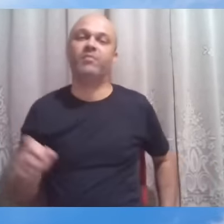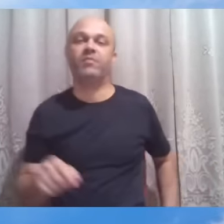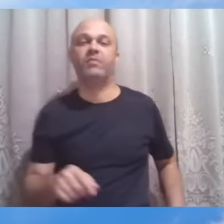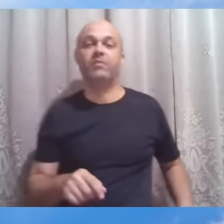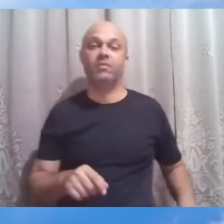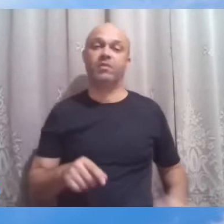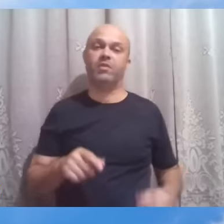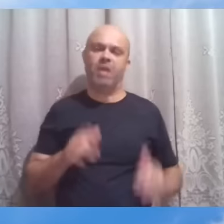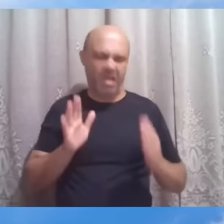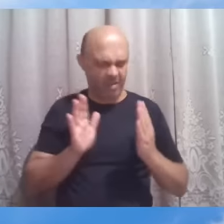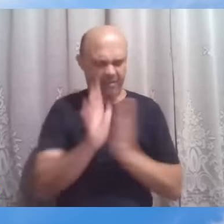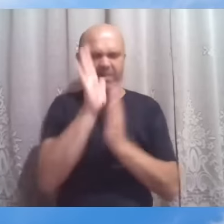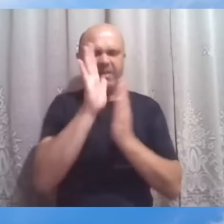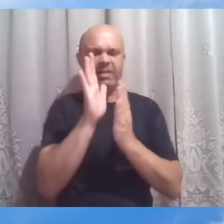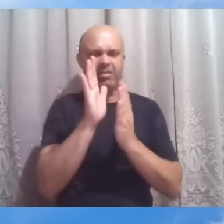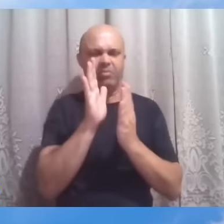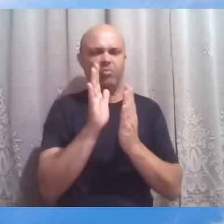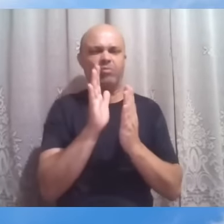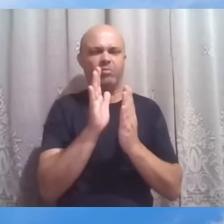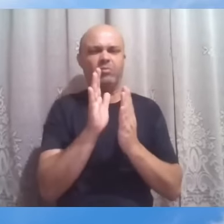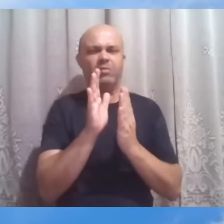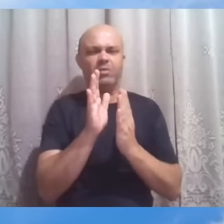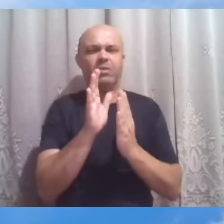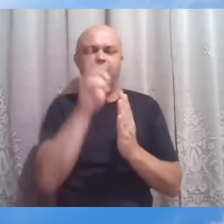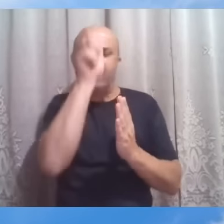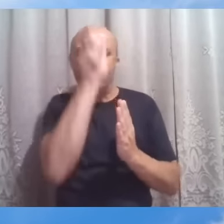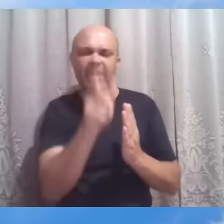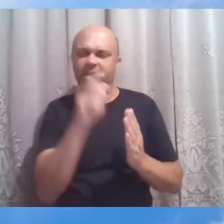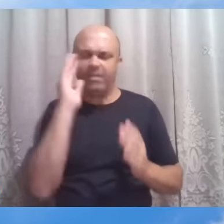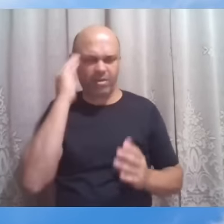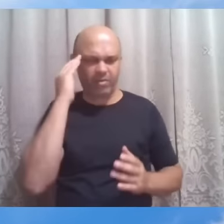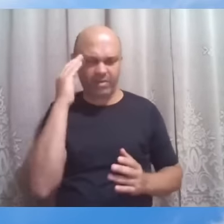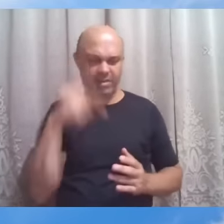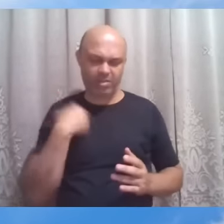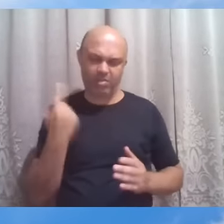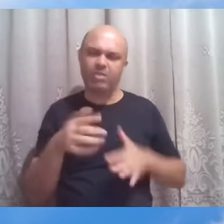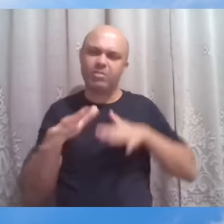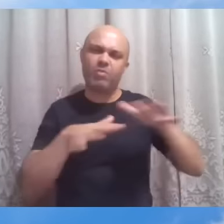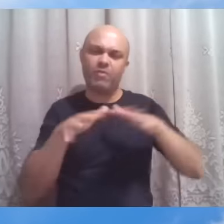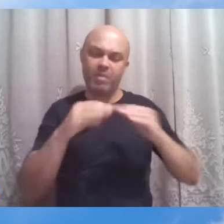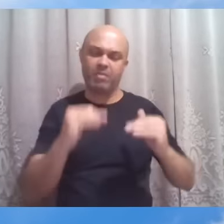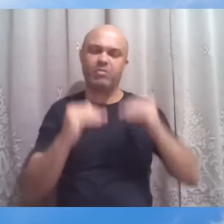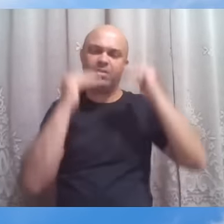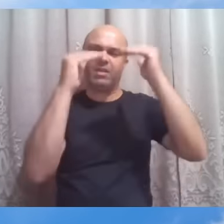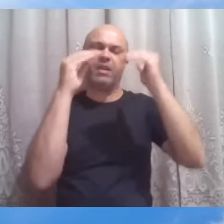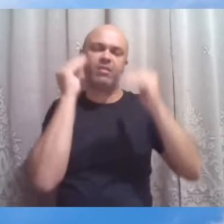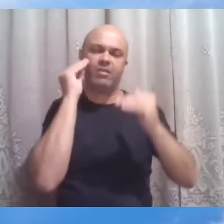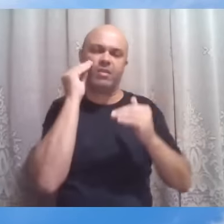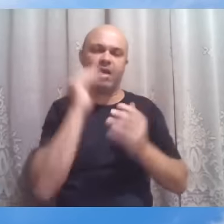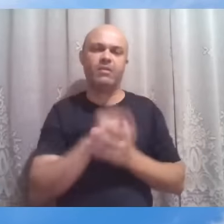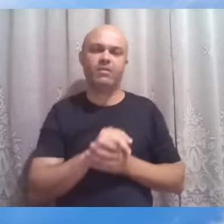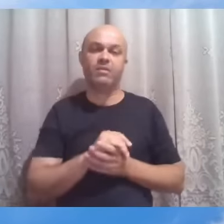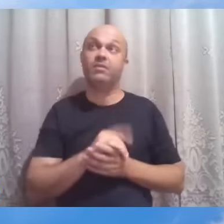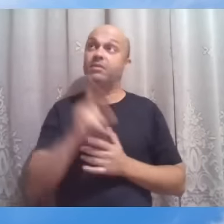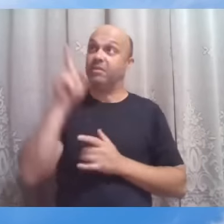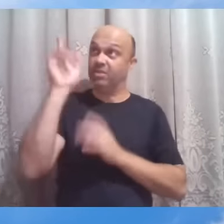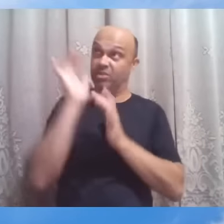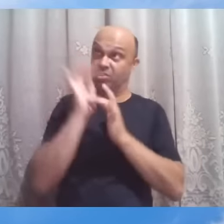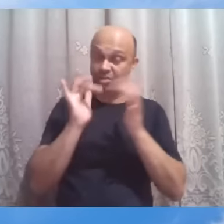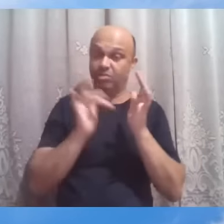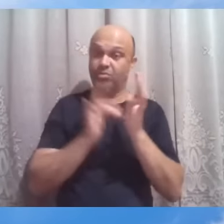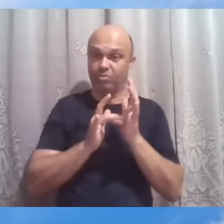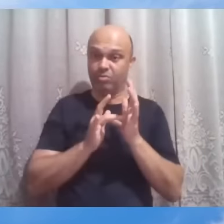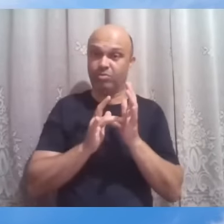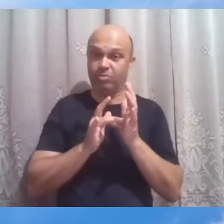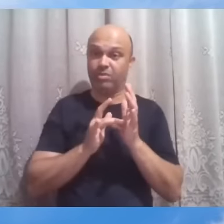Enfrentando a resistência daqueles que ainda não nos entendem os nossos movimentos de ascensão e Jesus, nessa circunstância,